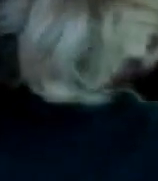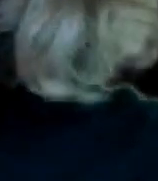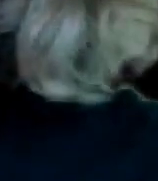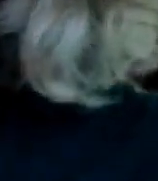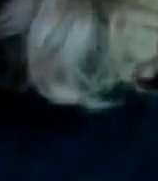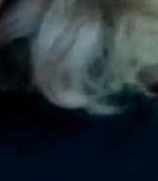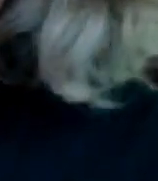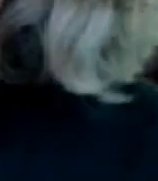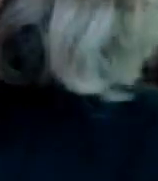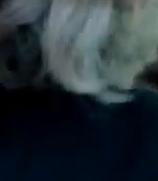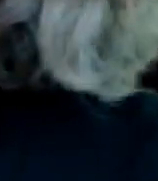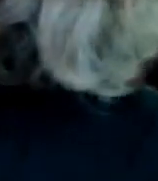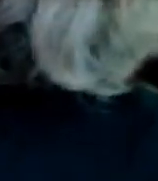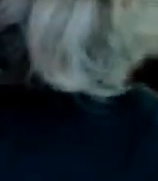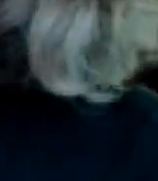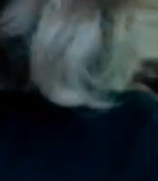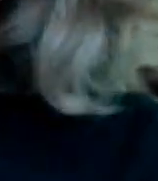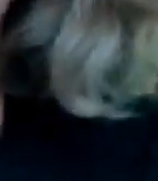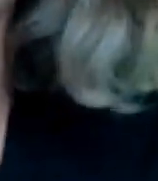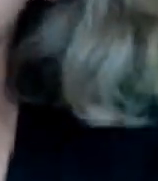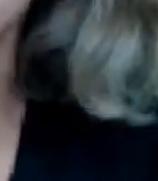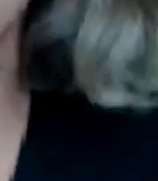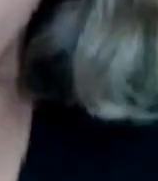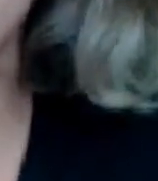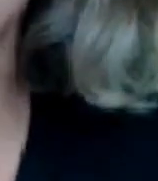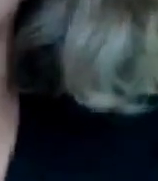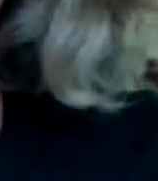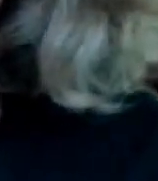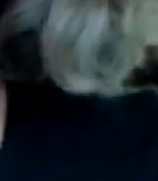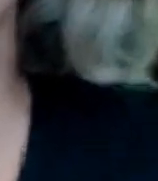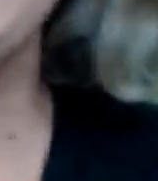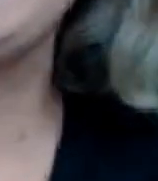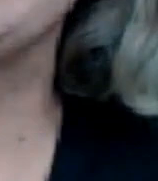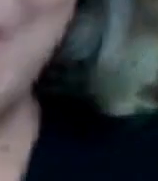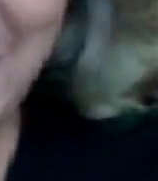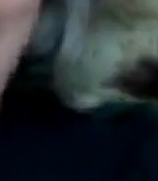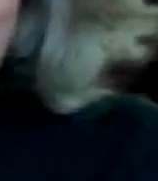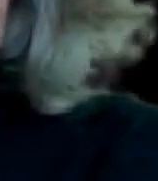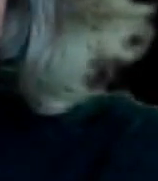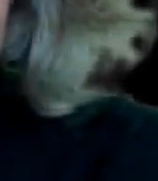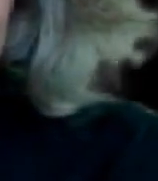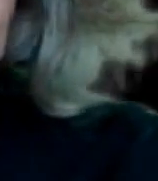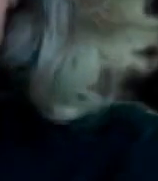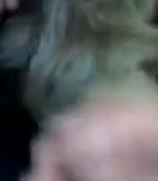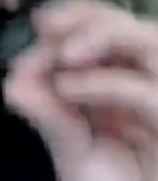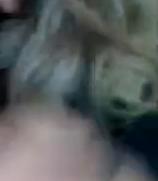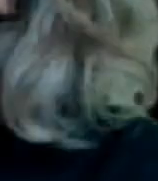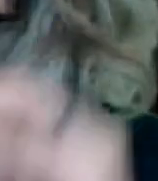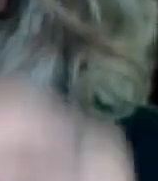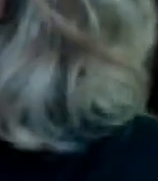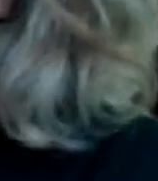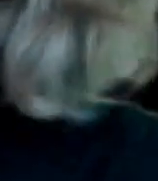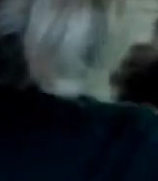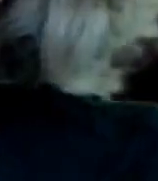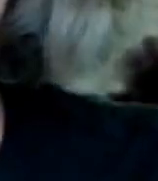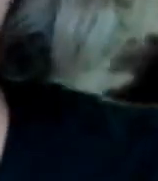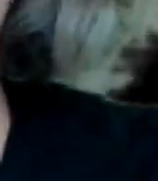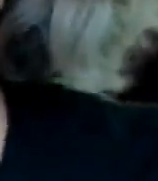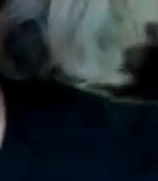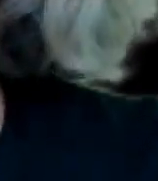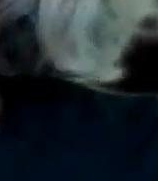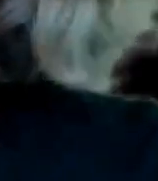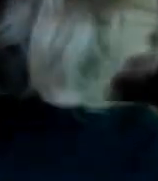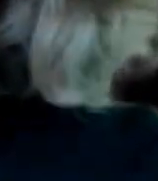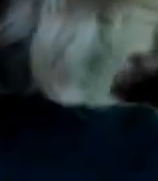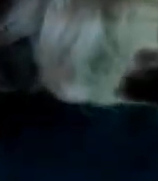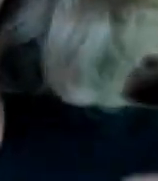en caso A las mentiras De los pseudo periodistas Déjame decir algo Déjame decir algo El Aunque tú no eres periodista